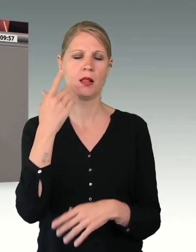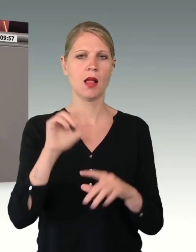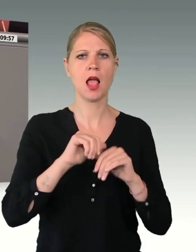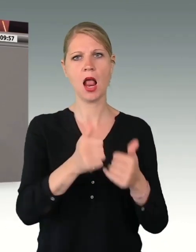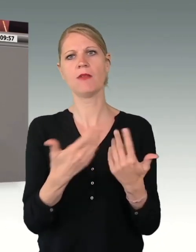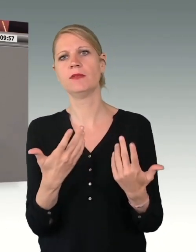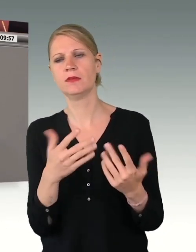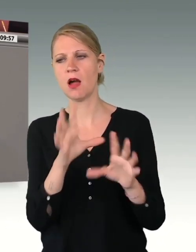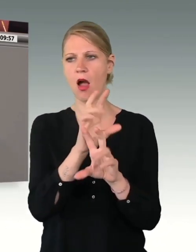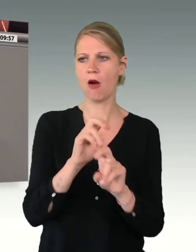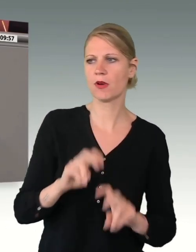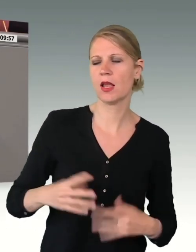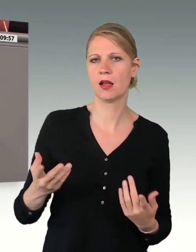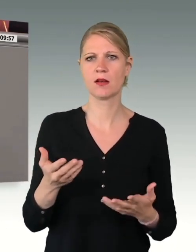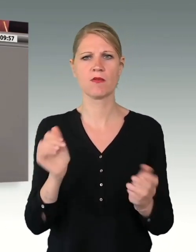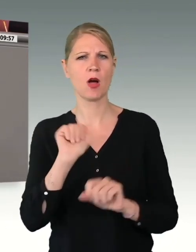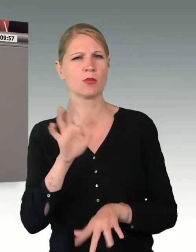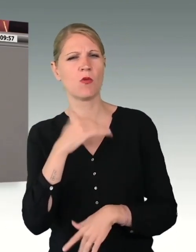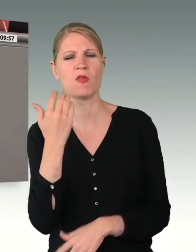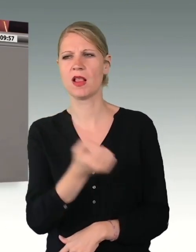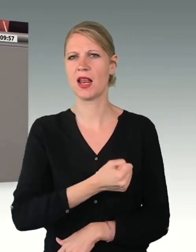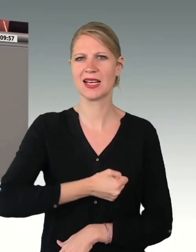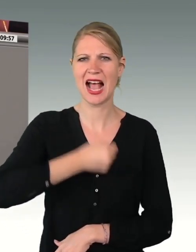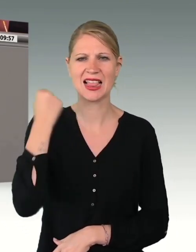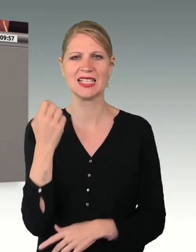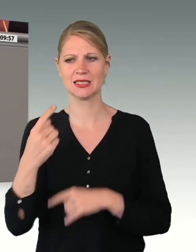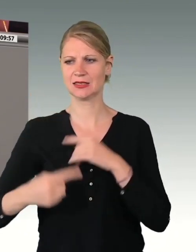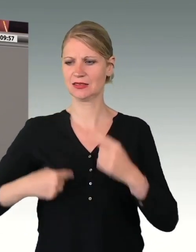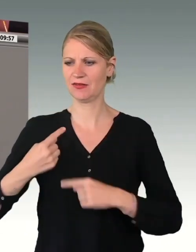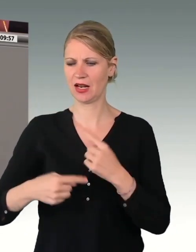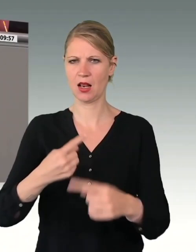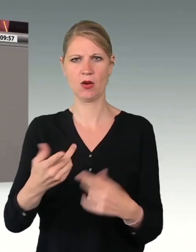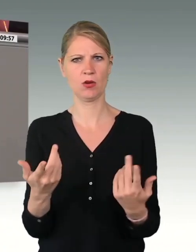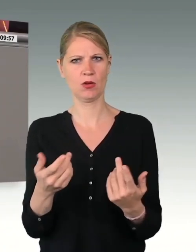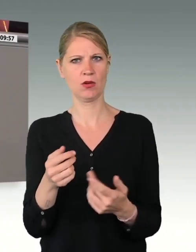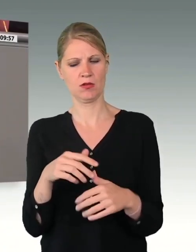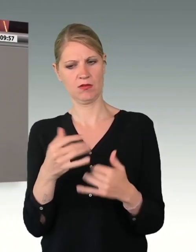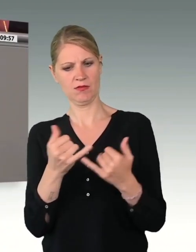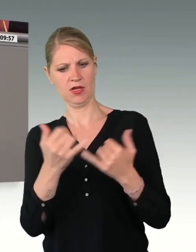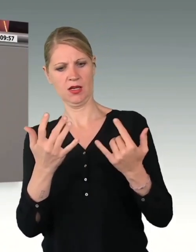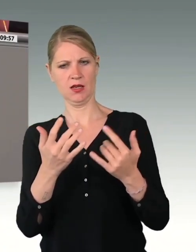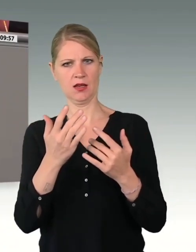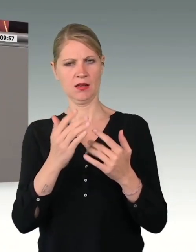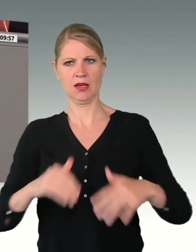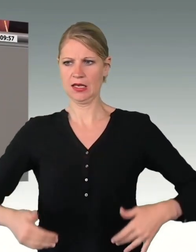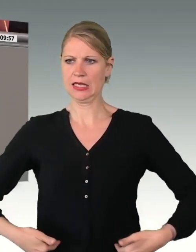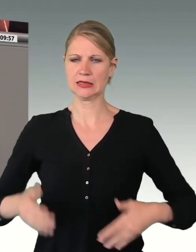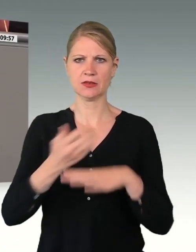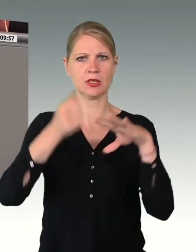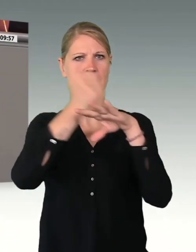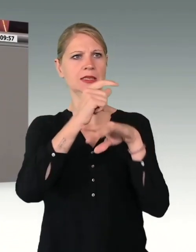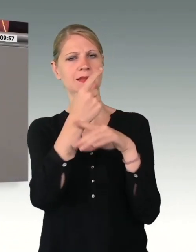Wieso gibt es so viele Radikalisierungen unter den Reservisten? Und in welcher Form werden die Dienstvorgesetzten in die Pflicht genommen?